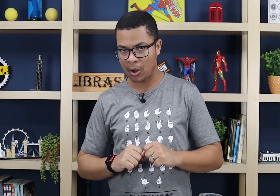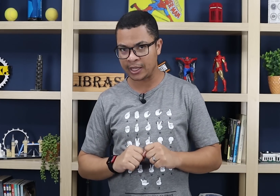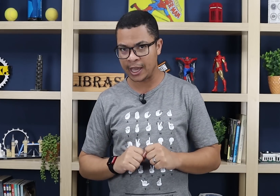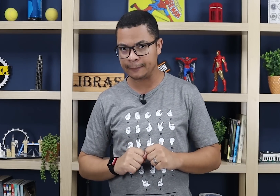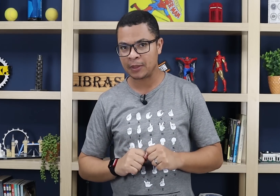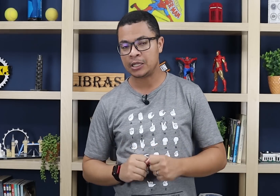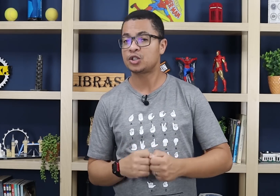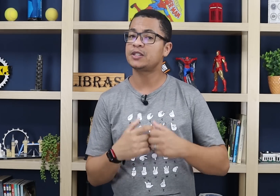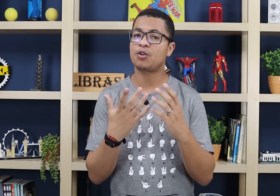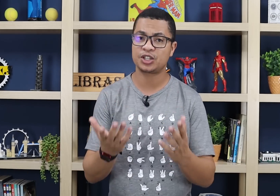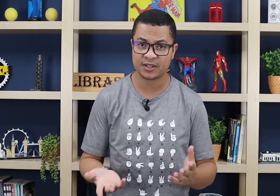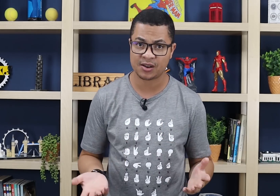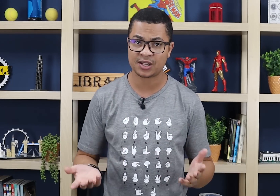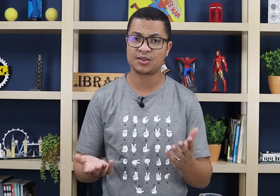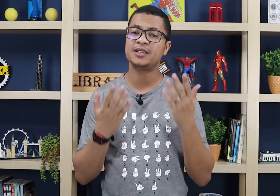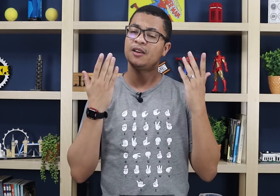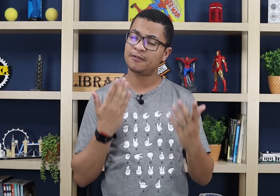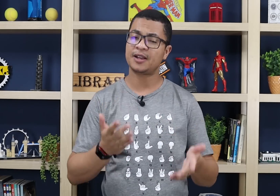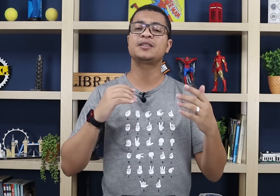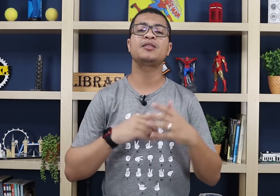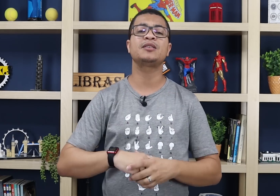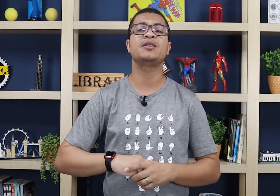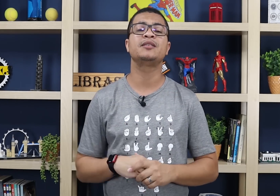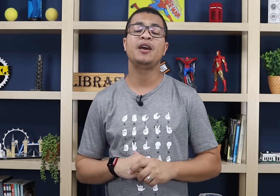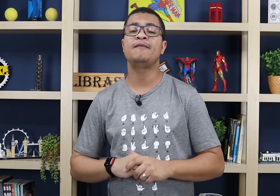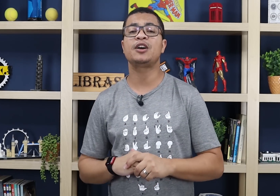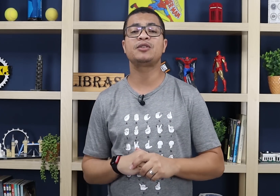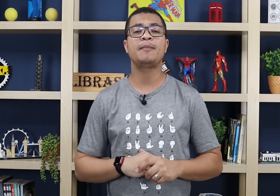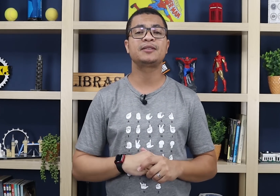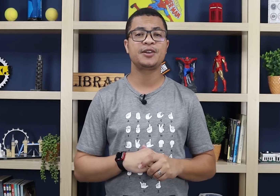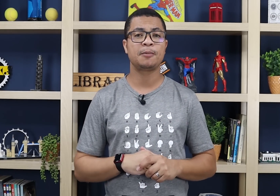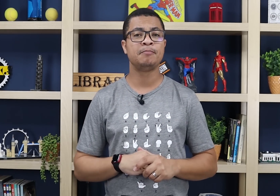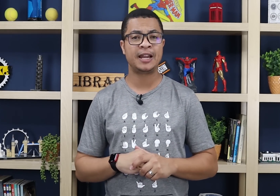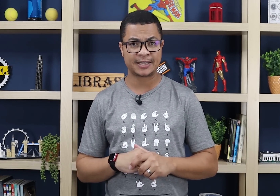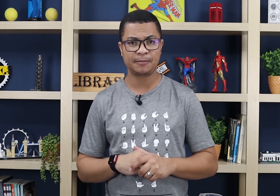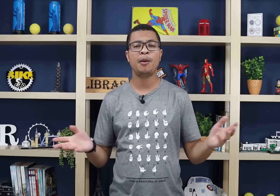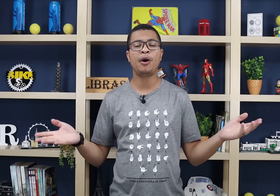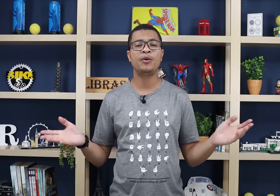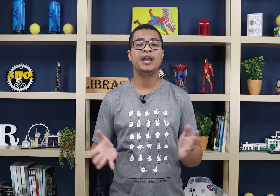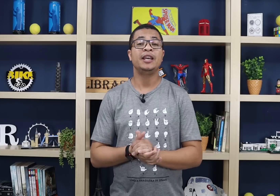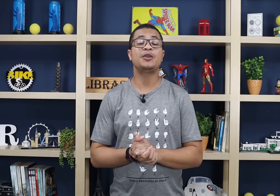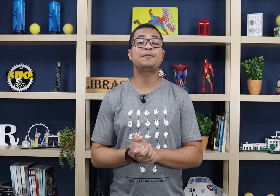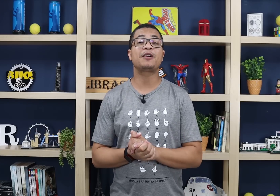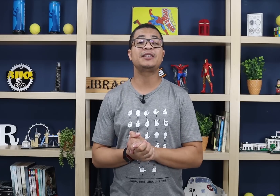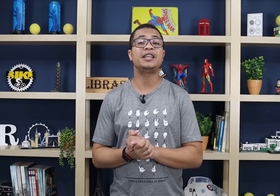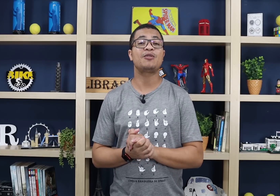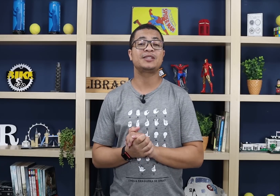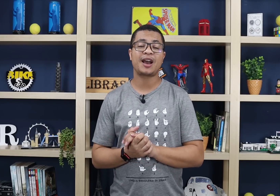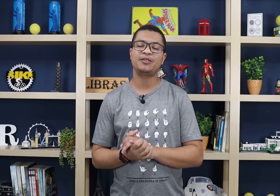Ok? Então se você gosta de fazer anotações, faça as anotações. Vai ajudar bastante, beleza? Bom, então espero que você tenha gostado.